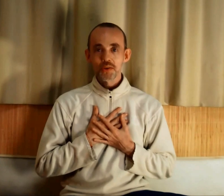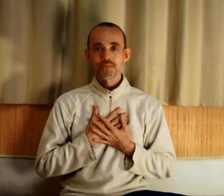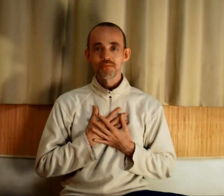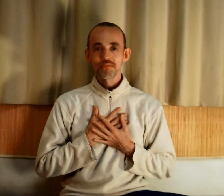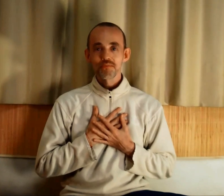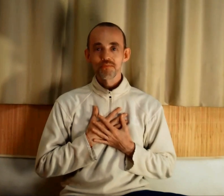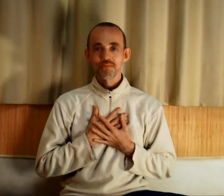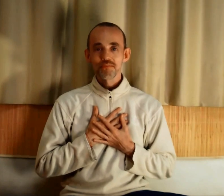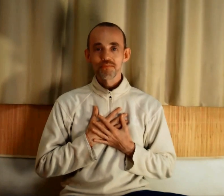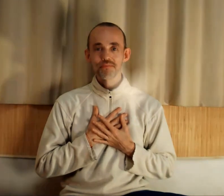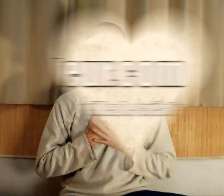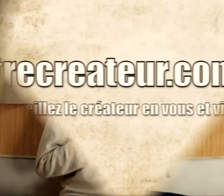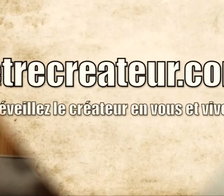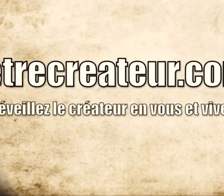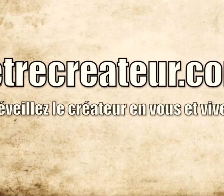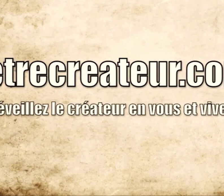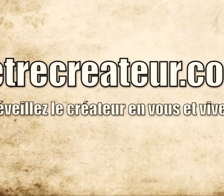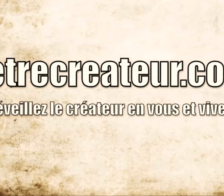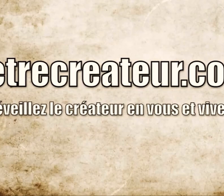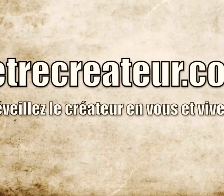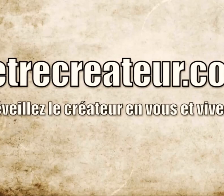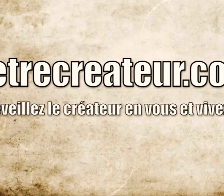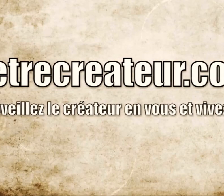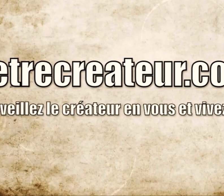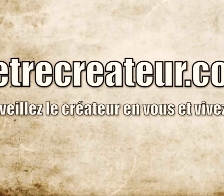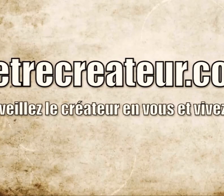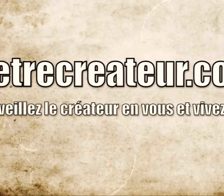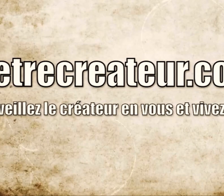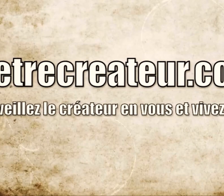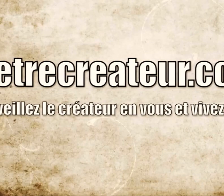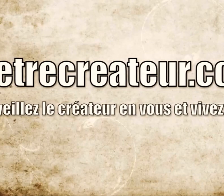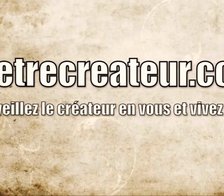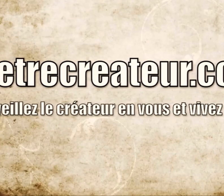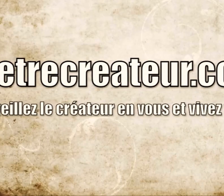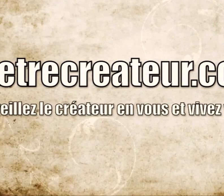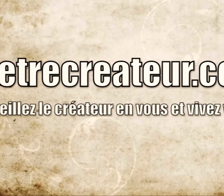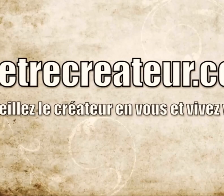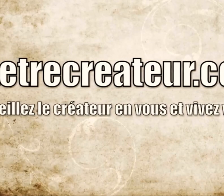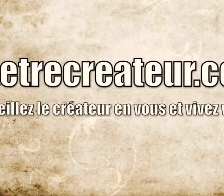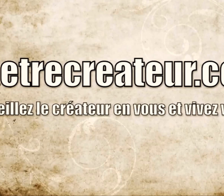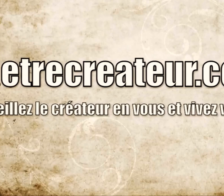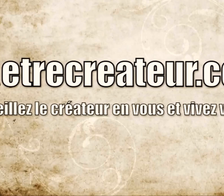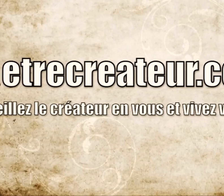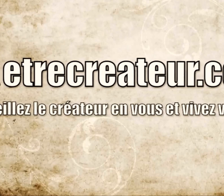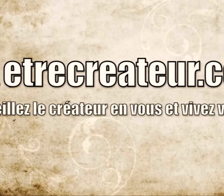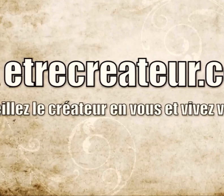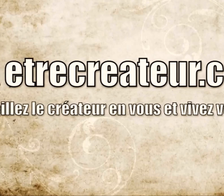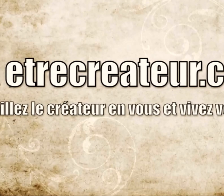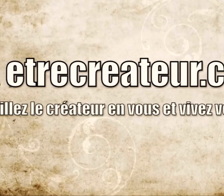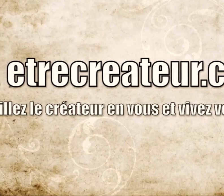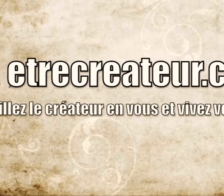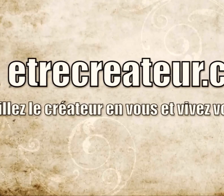Sous-titrage-Canada Sous-titrage Radio-Canada